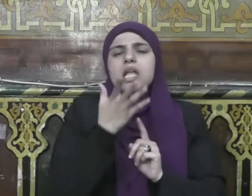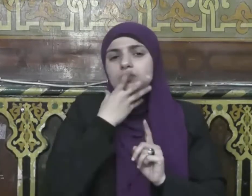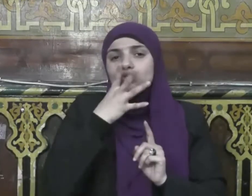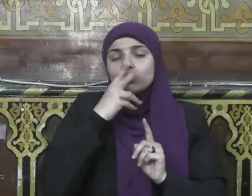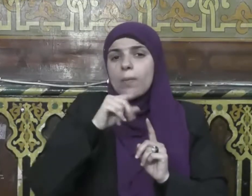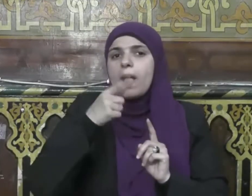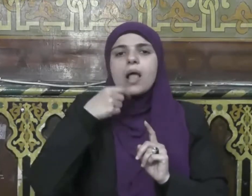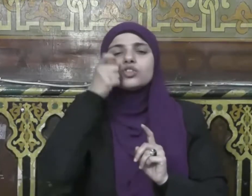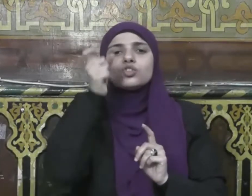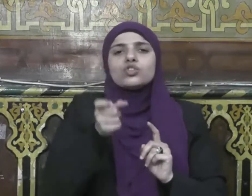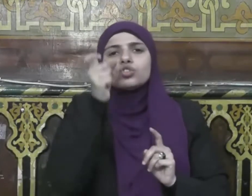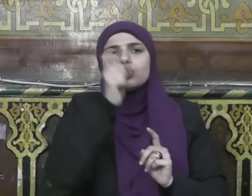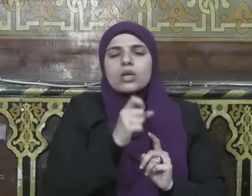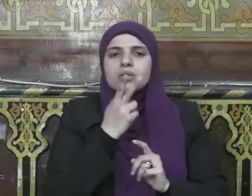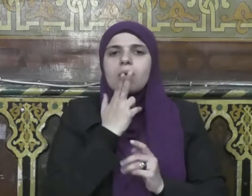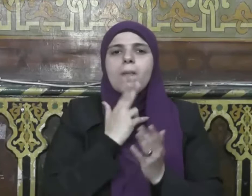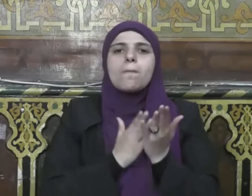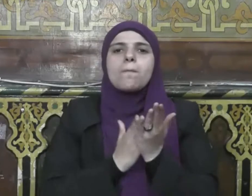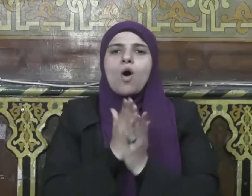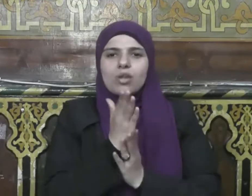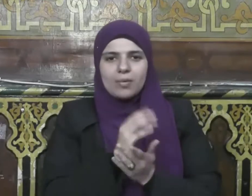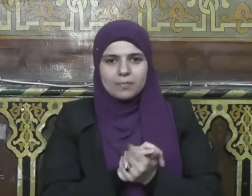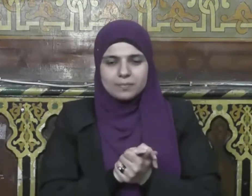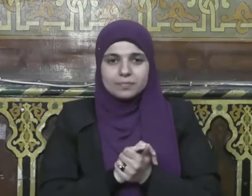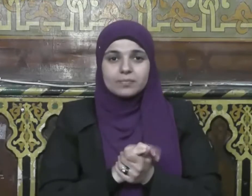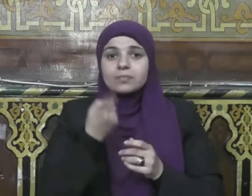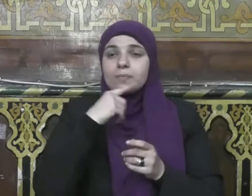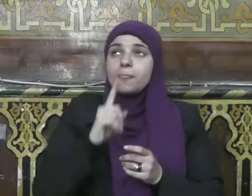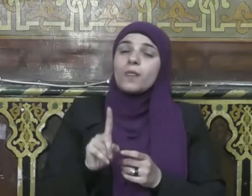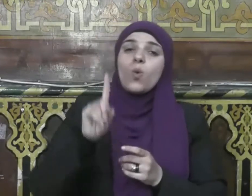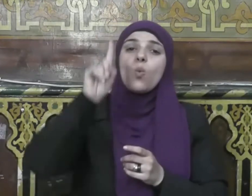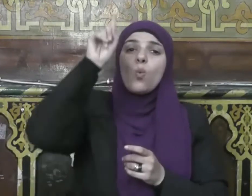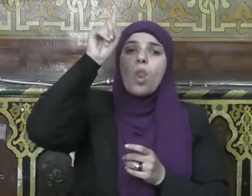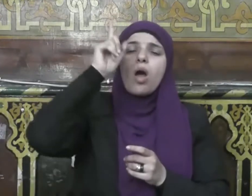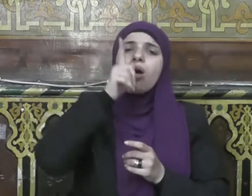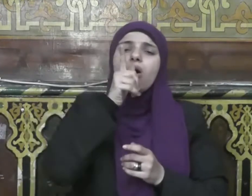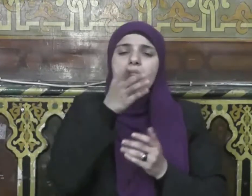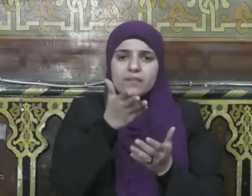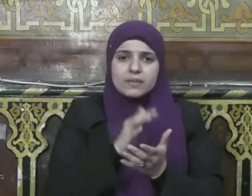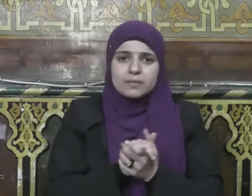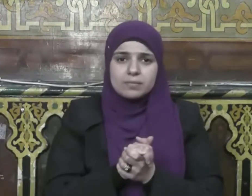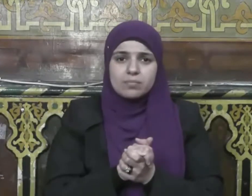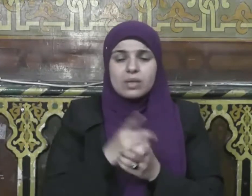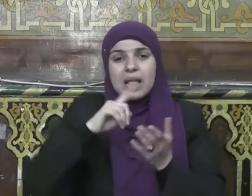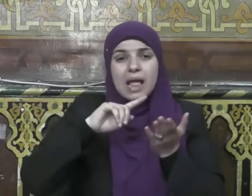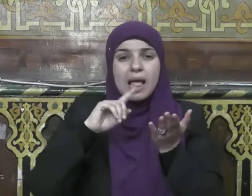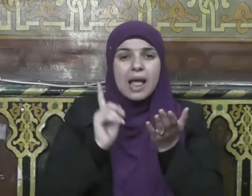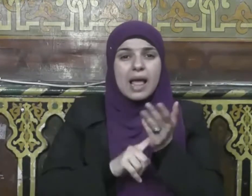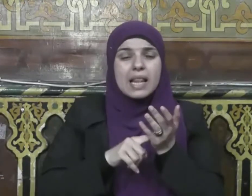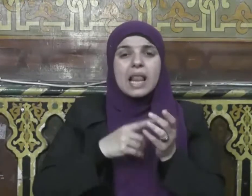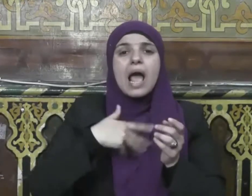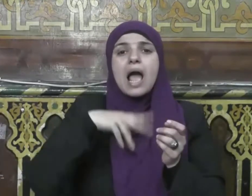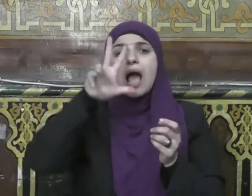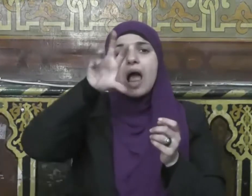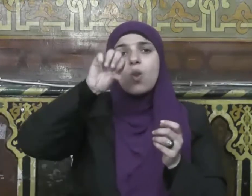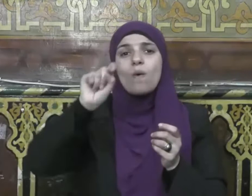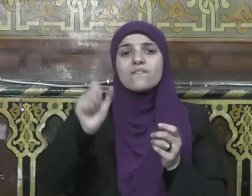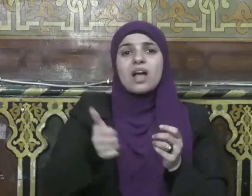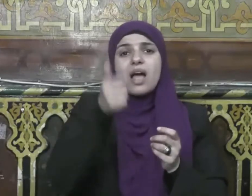القائل إن الوفاء على الكريم فرضة واللؤم مكرون